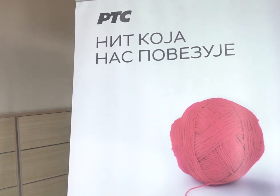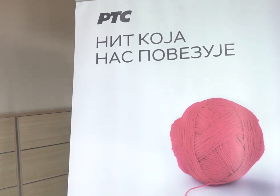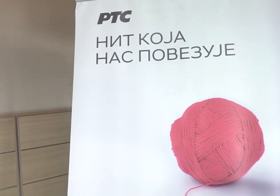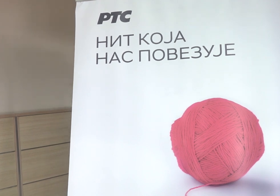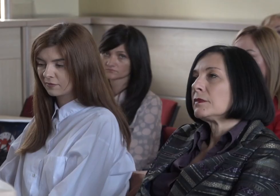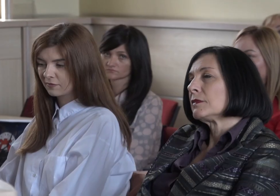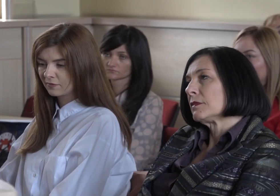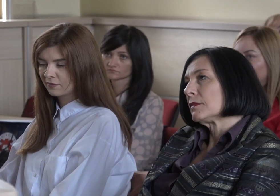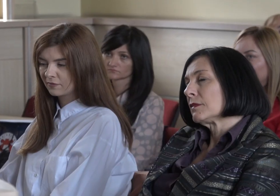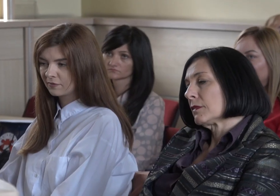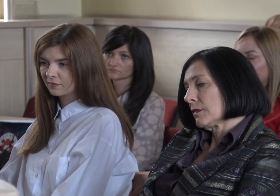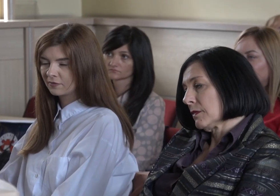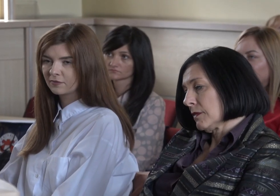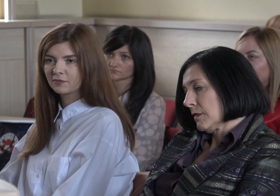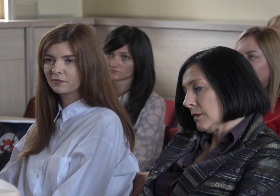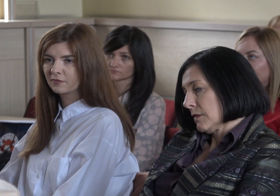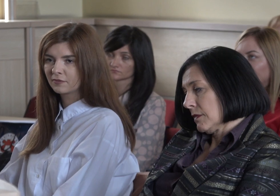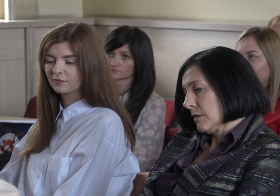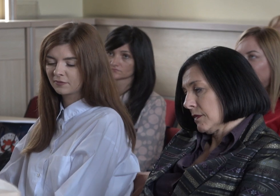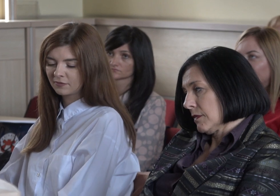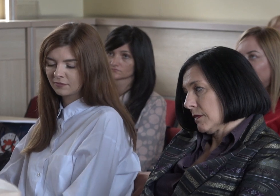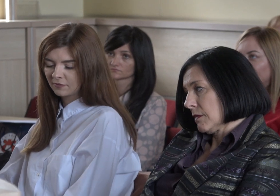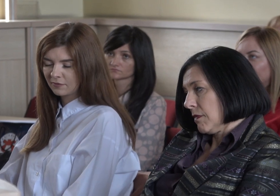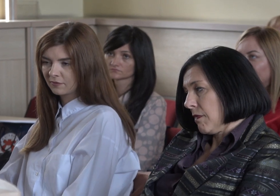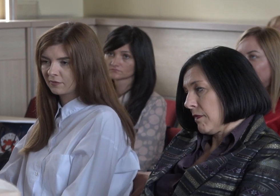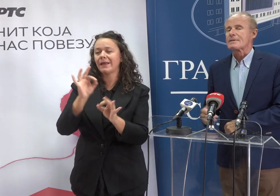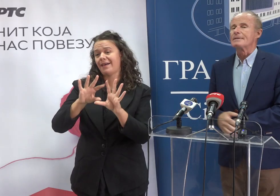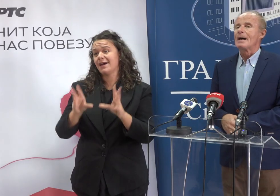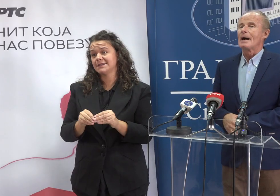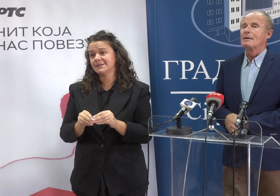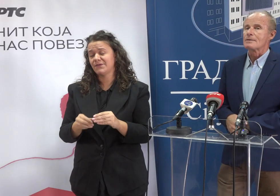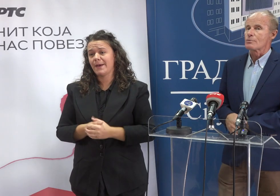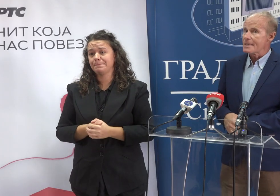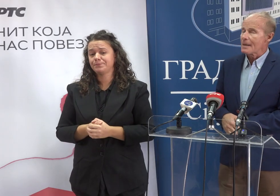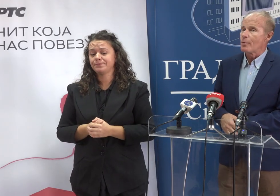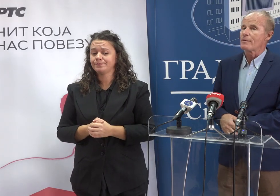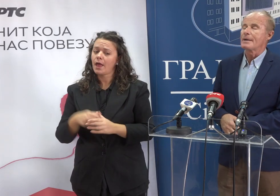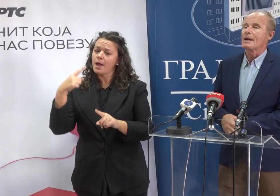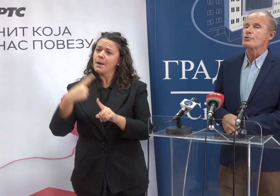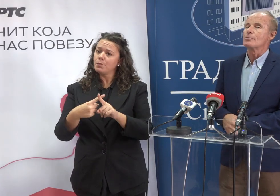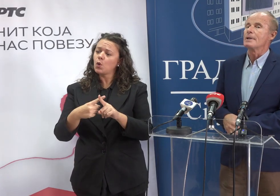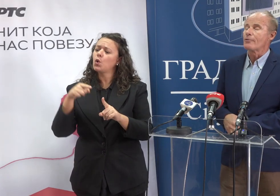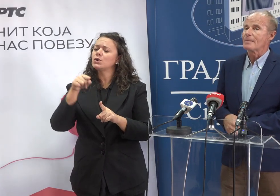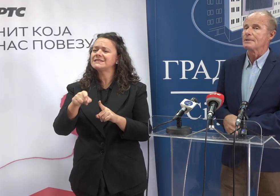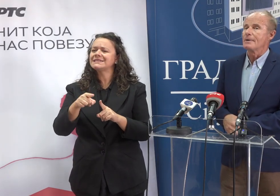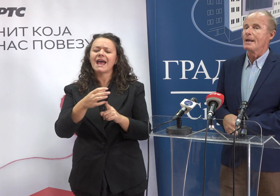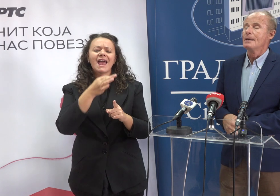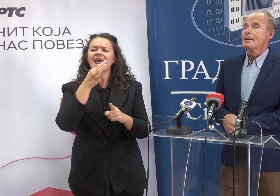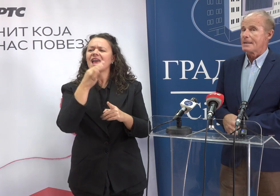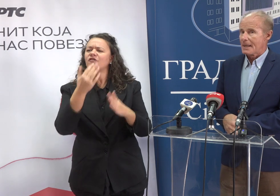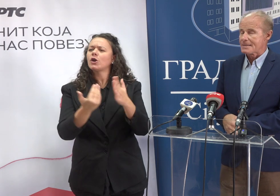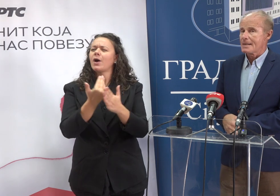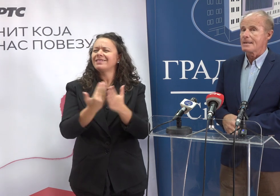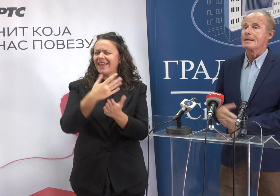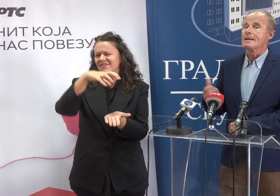tekako zainteresovani da učestvuju u javnoj raspravi. Pokazalo se da su stigle pohvale na račun informativne